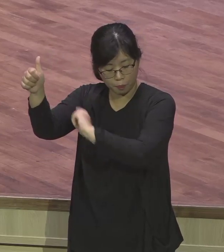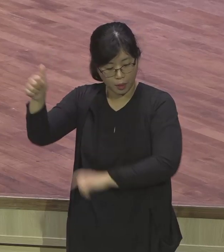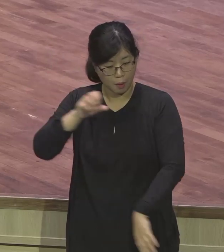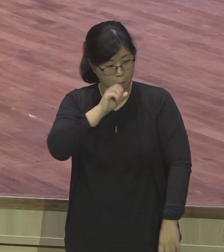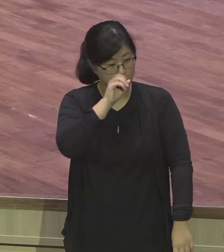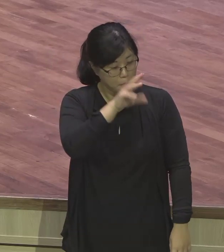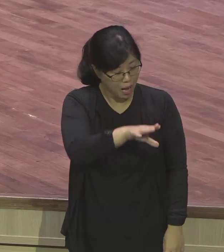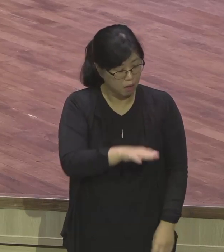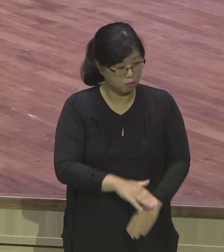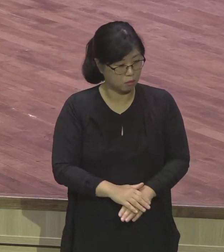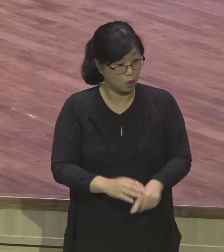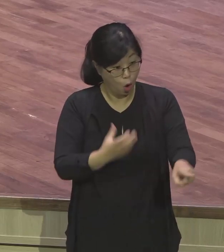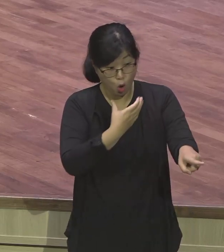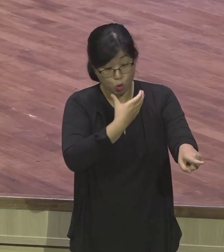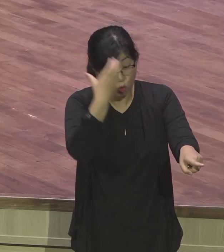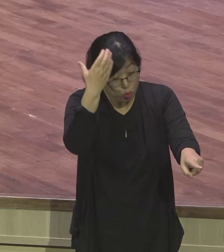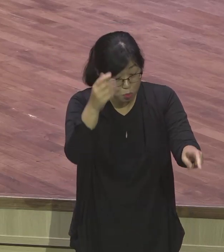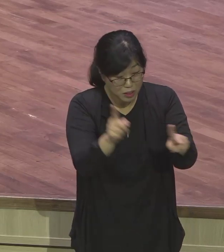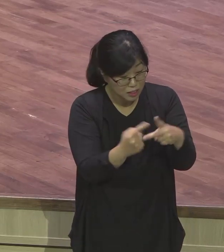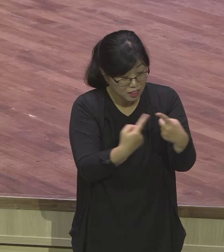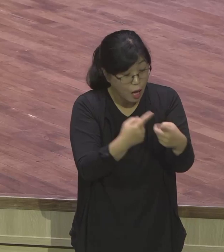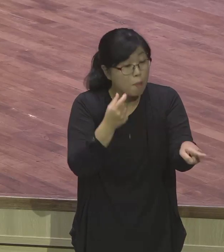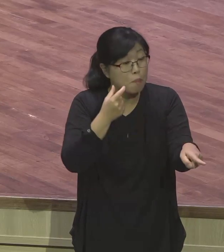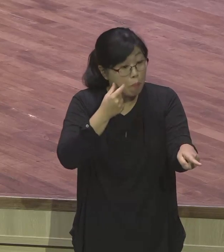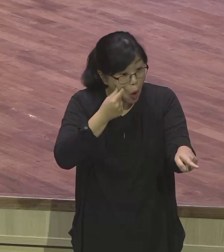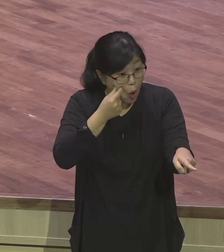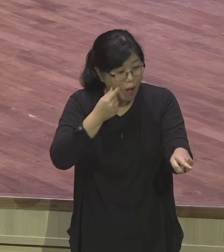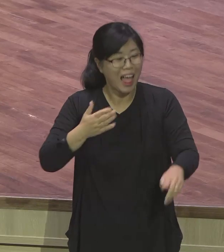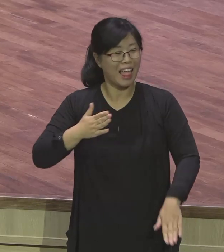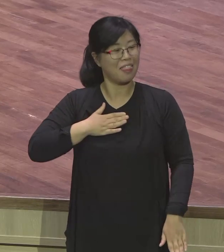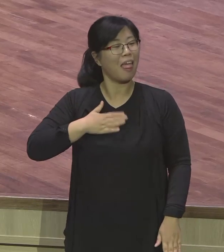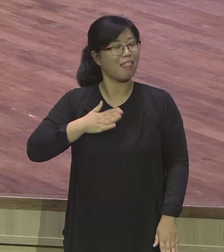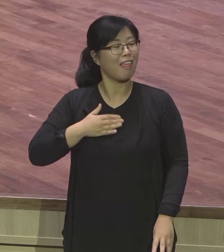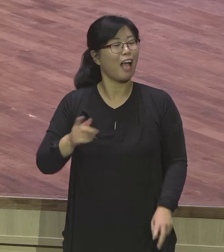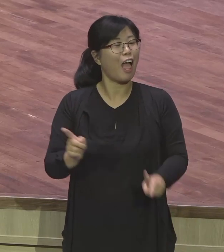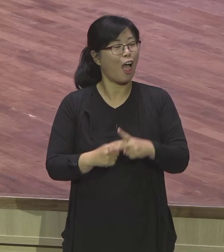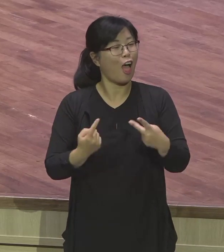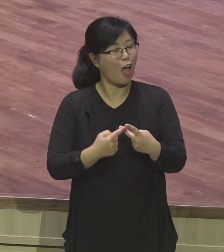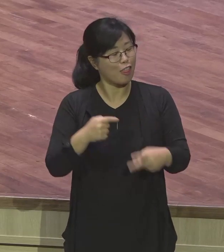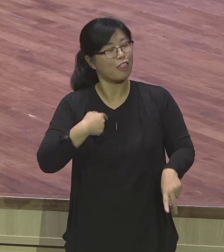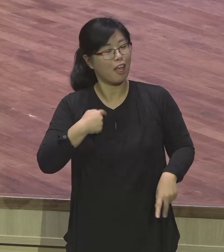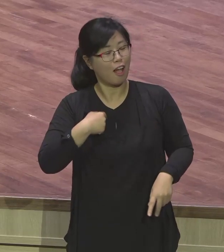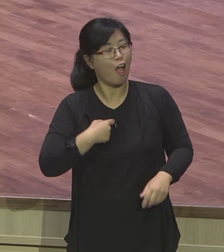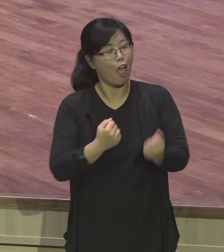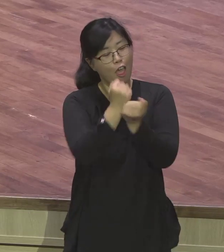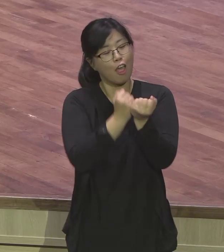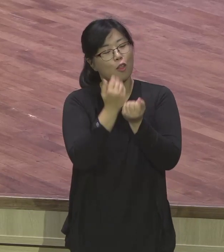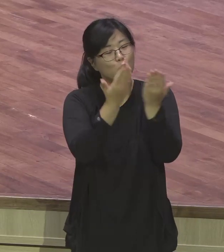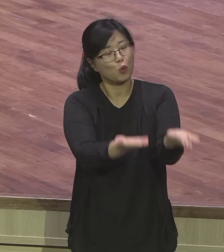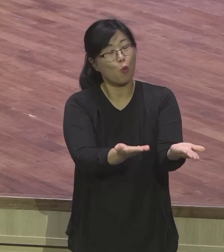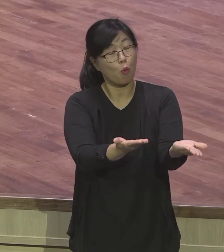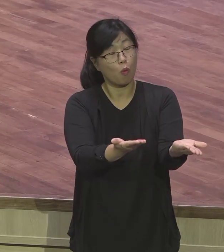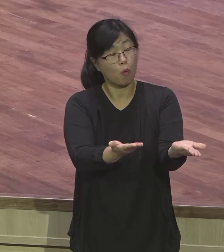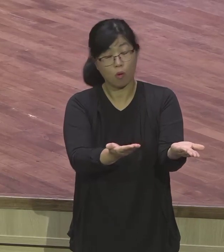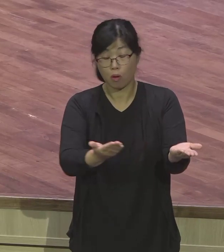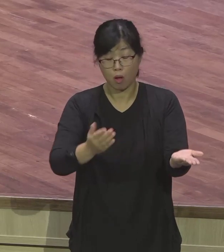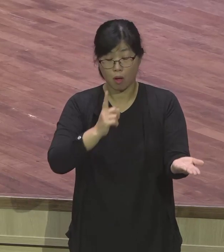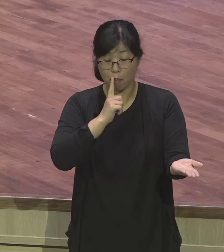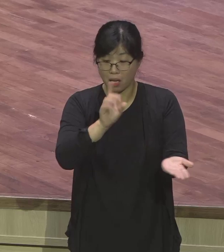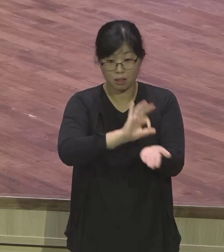내가 하겠다가 아니에요. 해석은 꿈의 해석은 하나님께서 하십니다. 요셉의 말이 뭐요? 하나님이